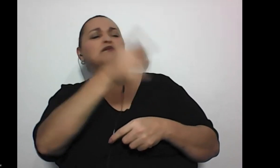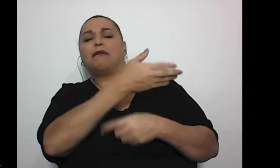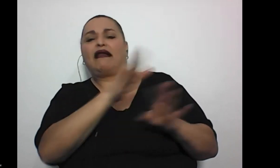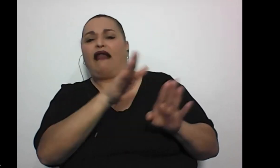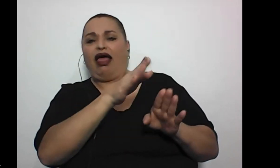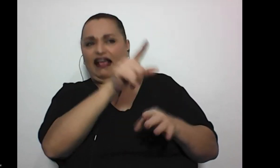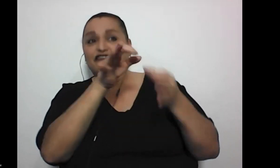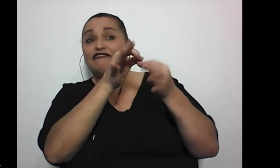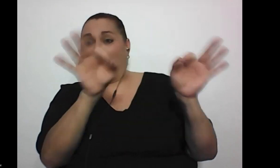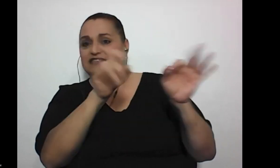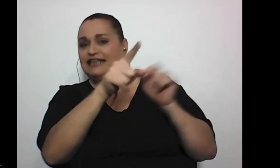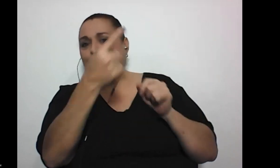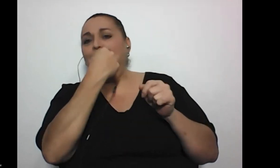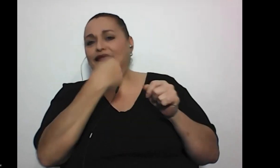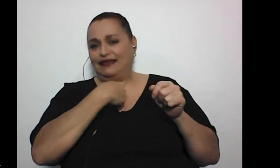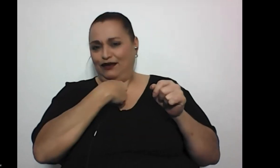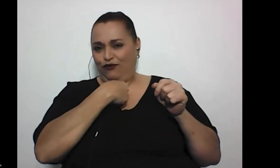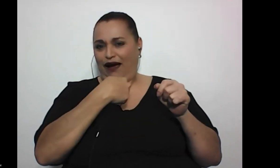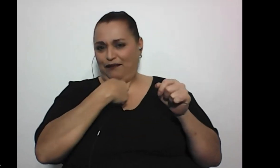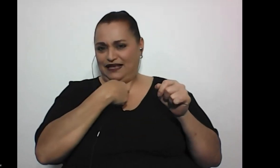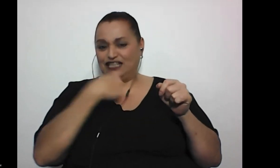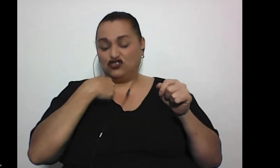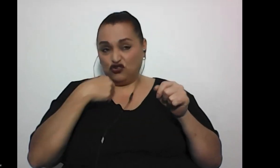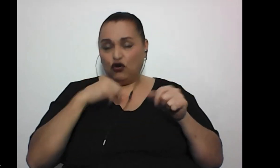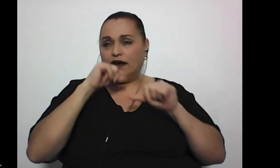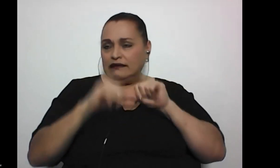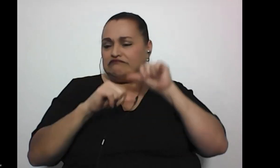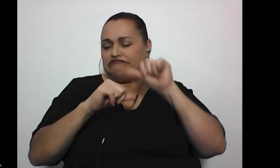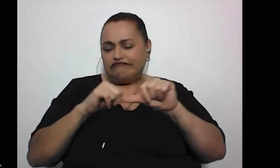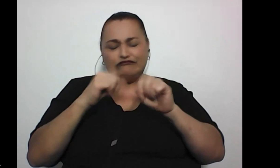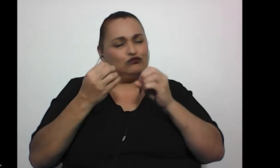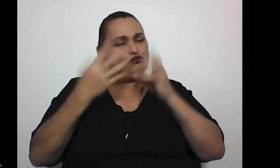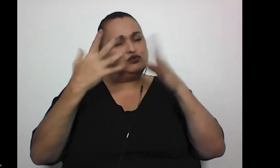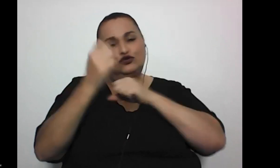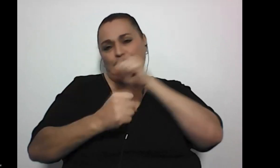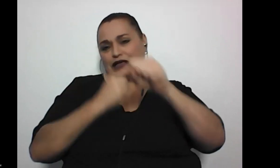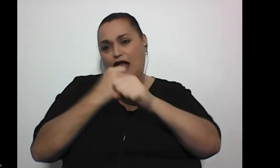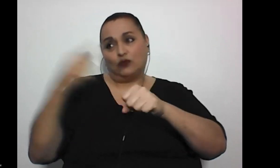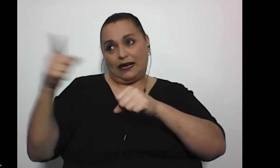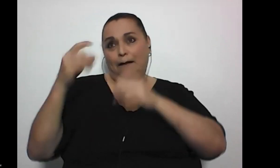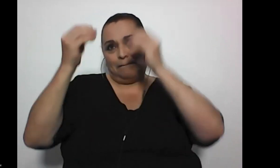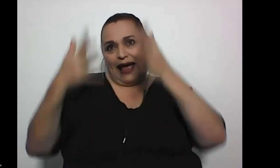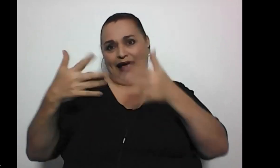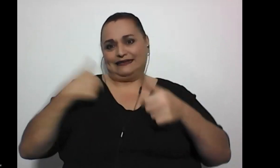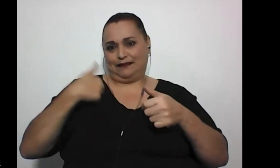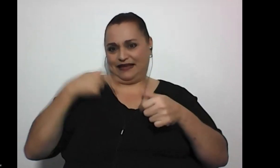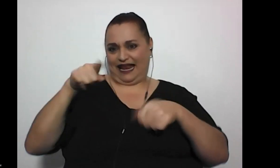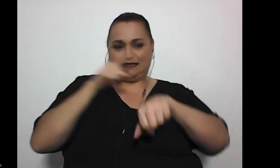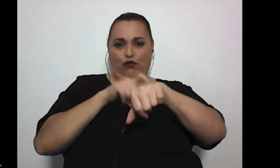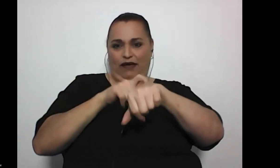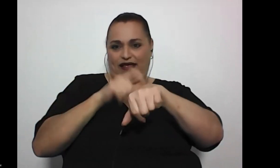Esa fue su frase célebre con la que estuve lidiando por varios años porque era mi maestra, ¿verdad? De aquel momento.